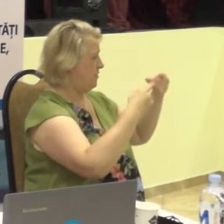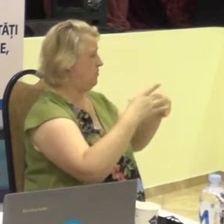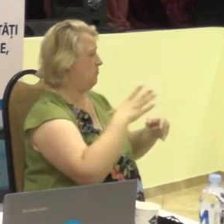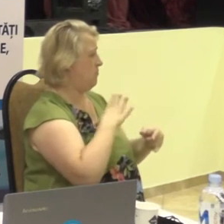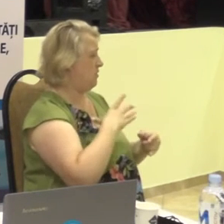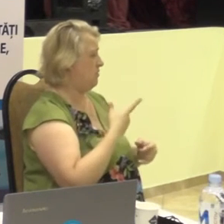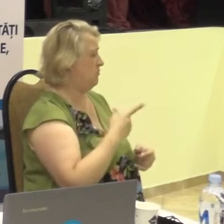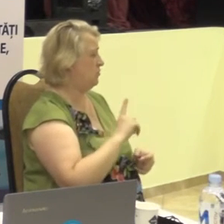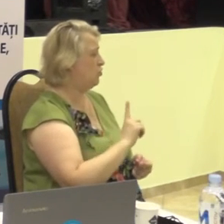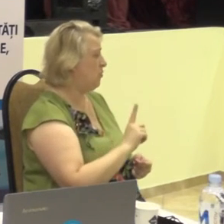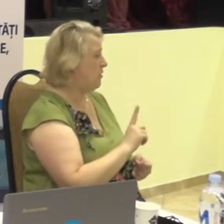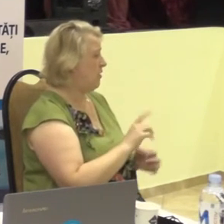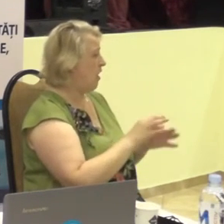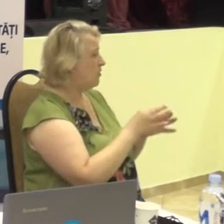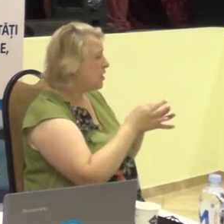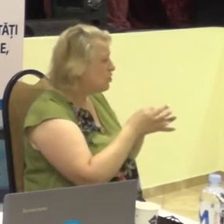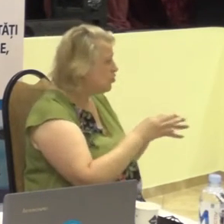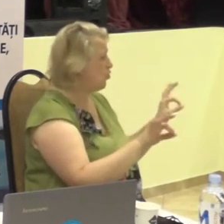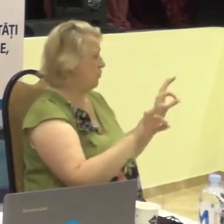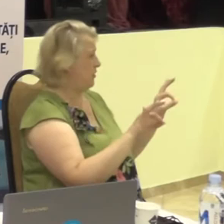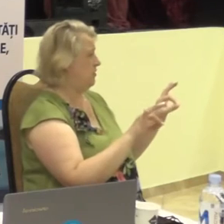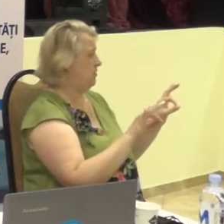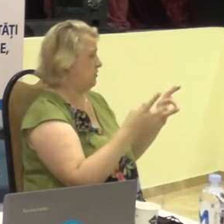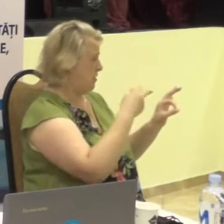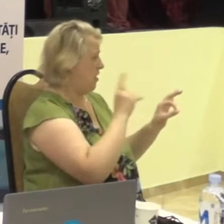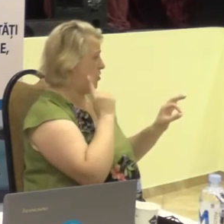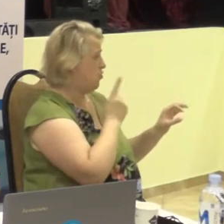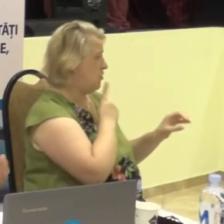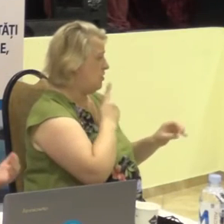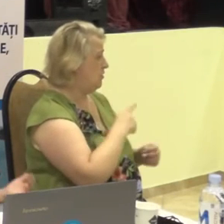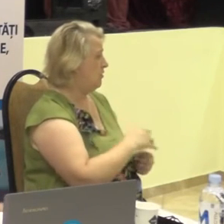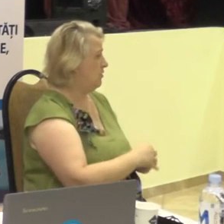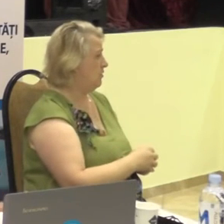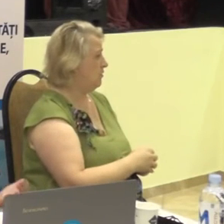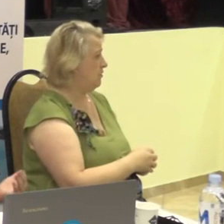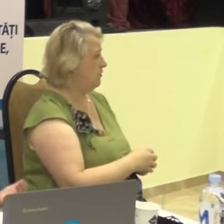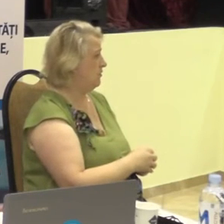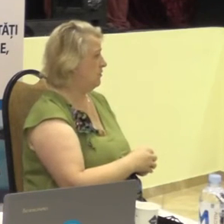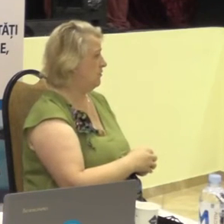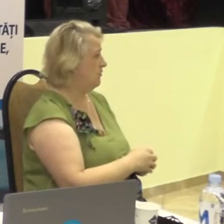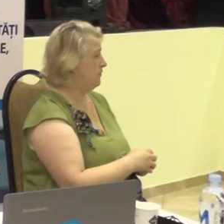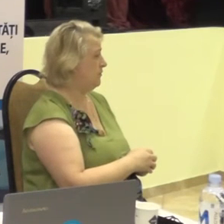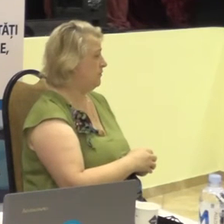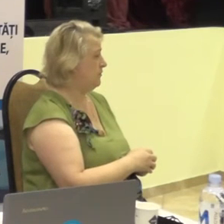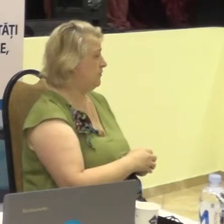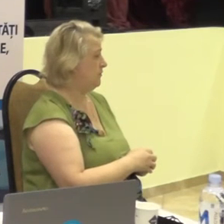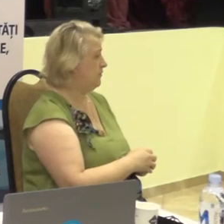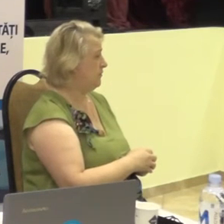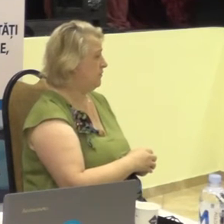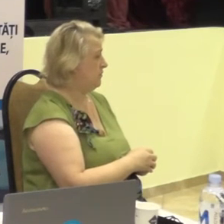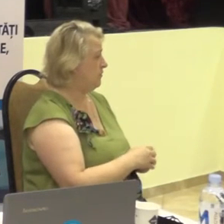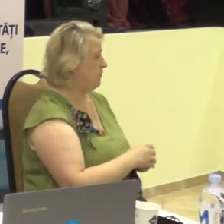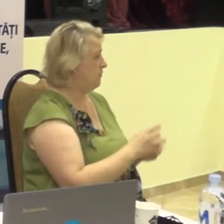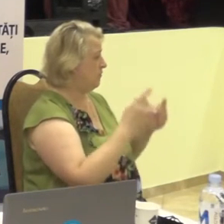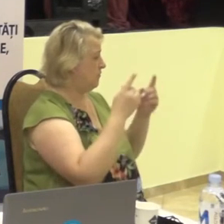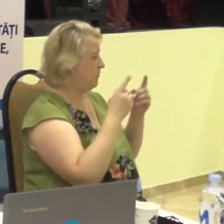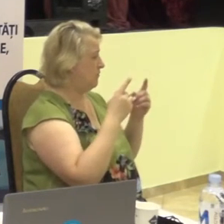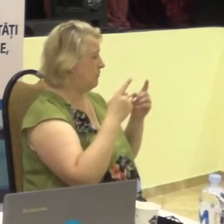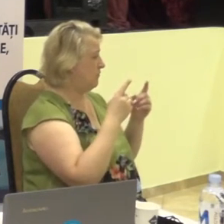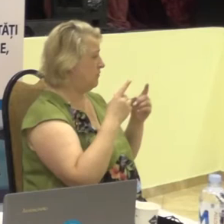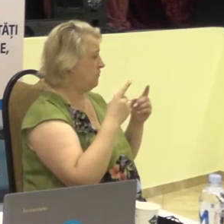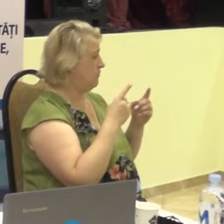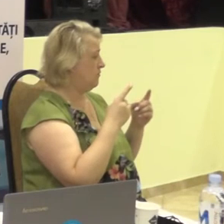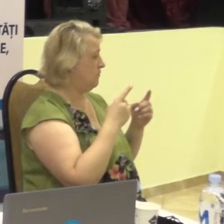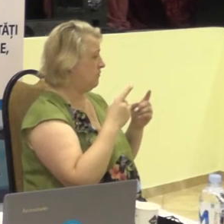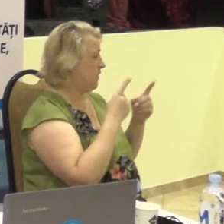pentru ca accesibilitatea persoanelor la informația în limbajul semnelor să